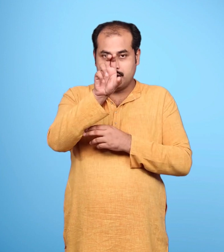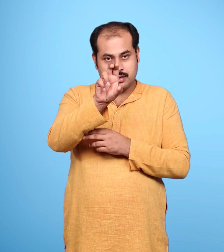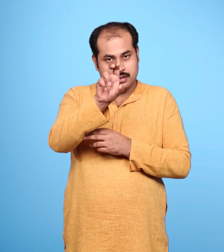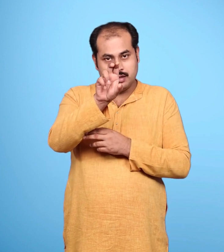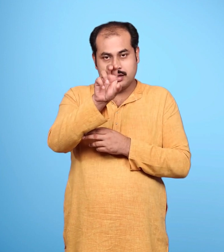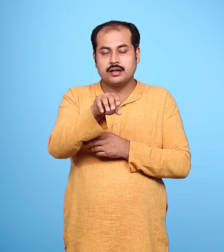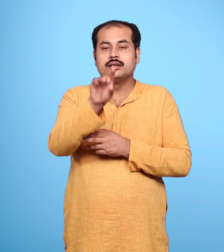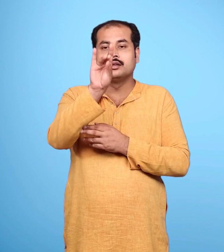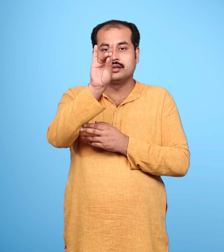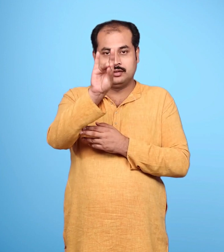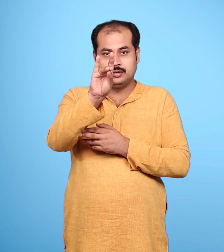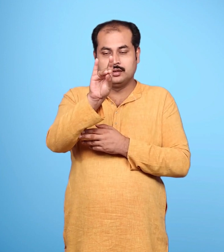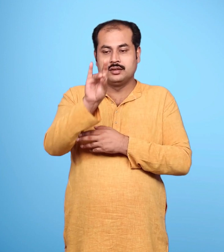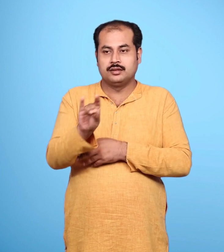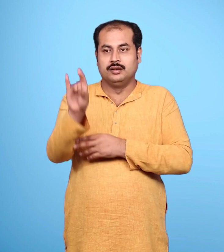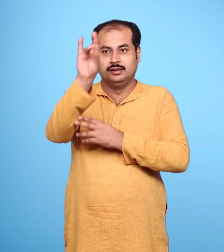अशोक वाटिका में बंदी बना दिया गया